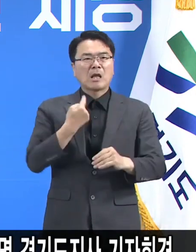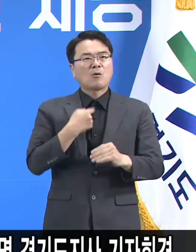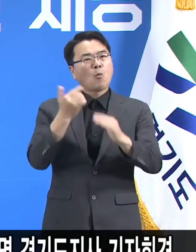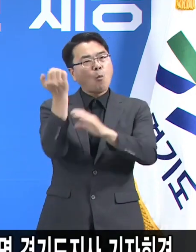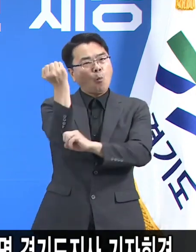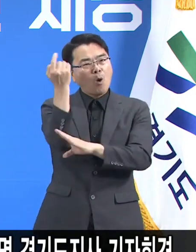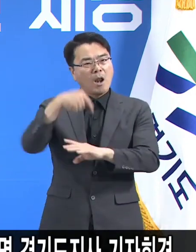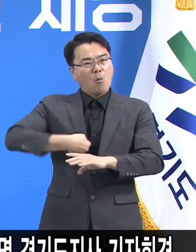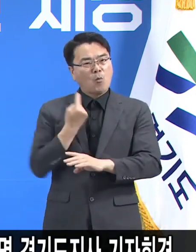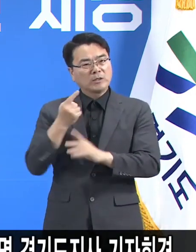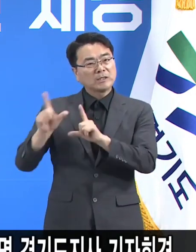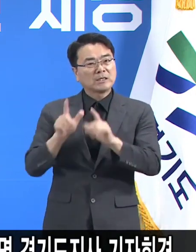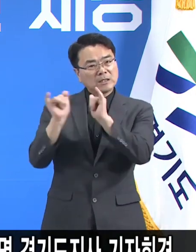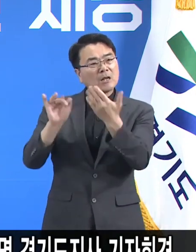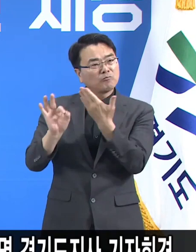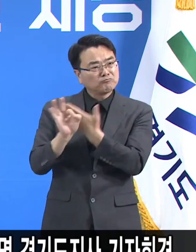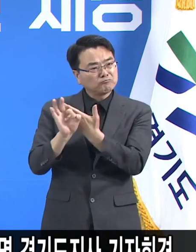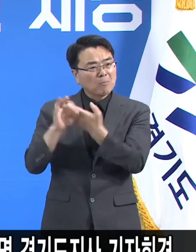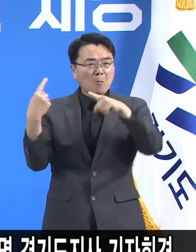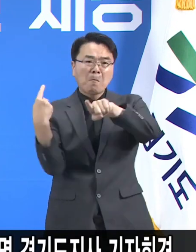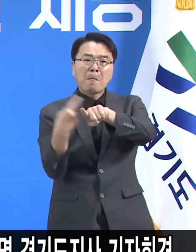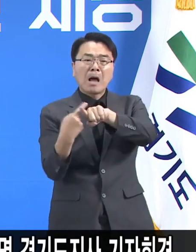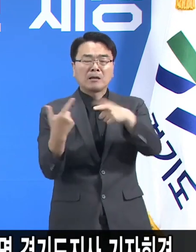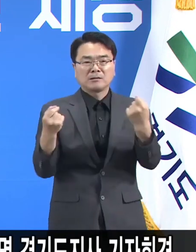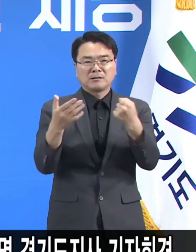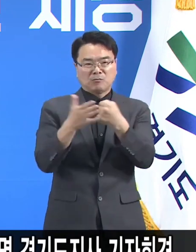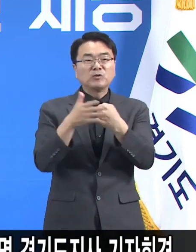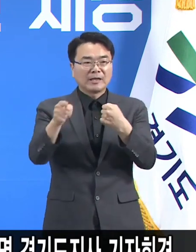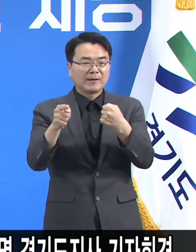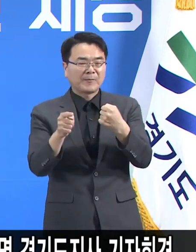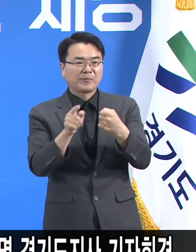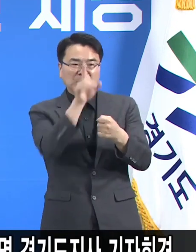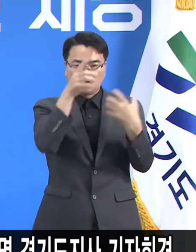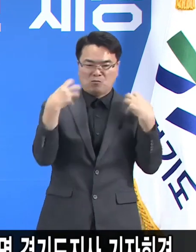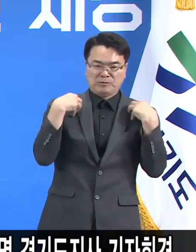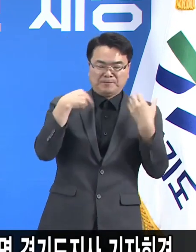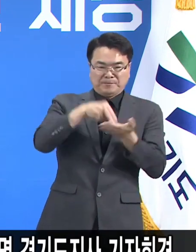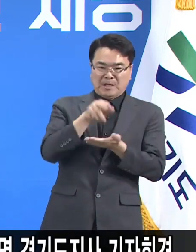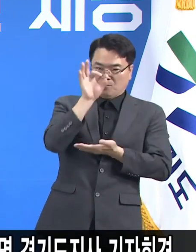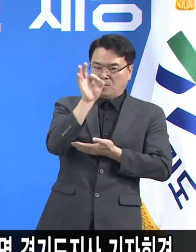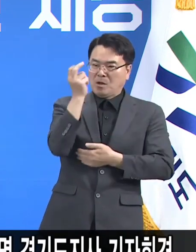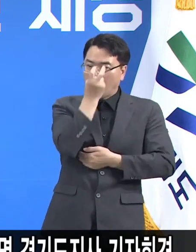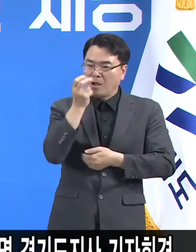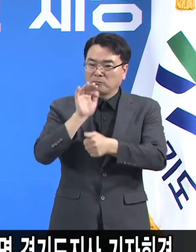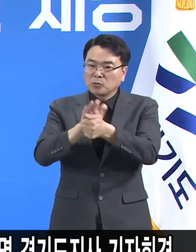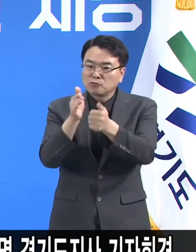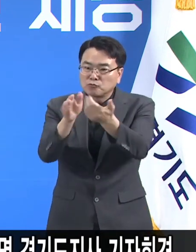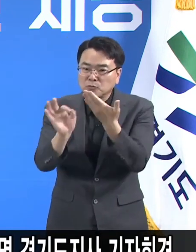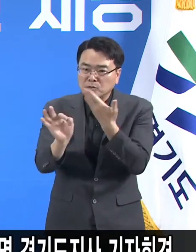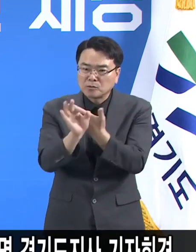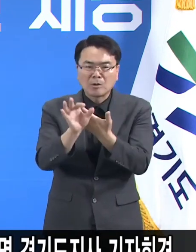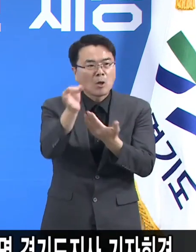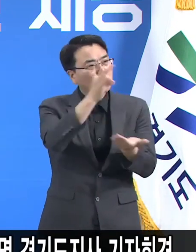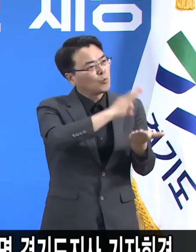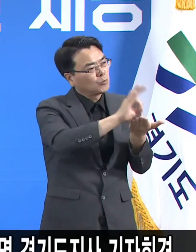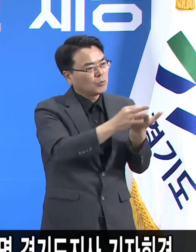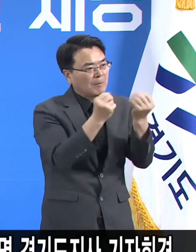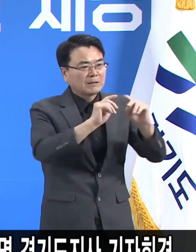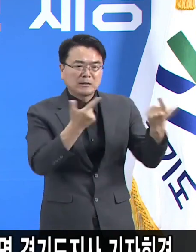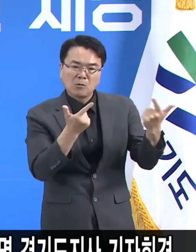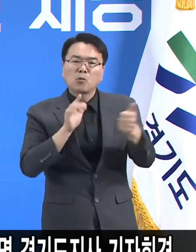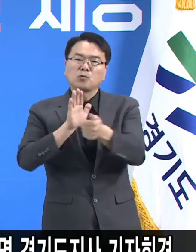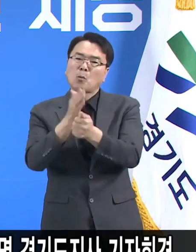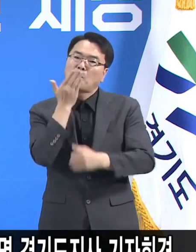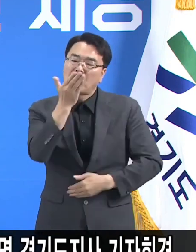감시체계를 갖추고 격리되어 있으면 사실 훨씬 더 비용이 적게 들고 본인에게도 도움이 될 수가 있습니다.